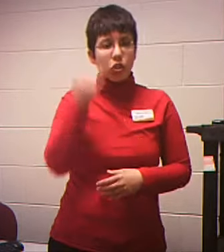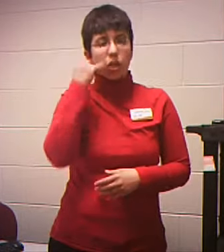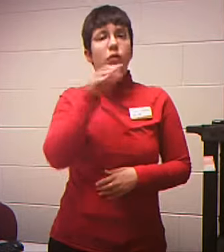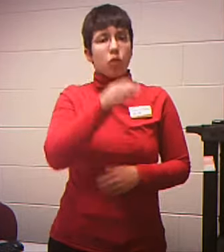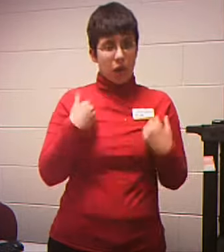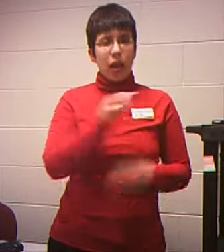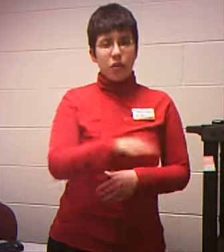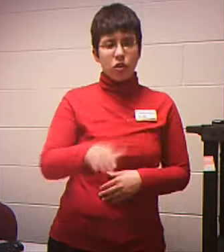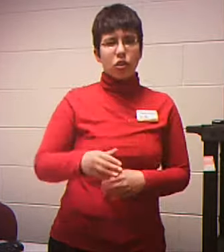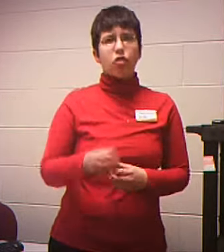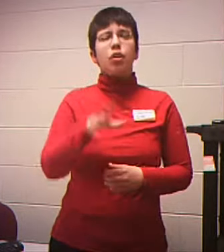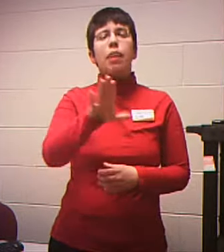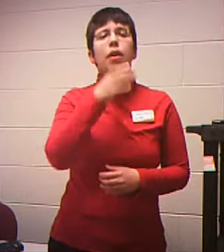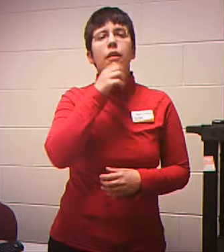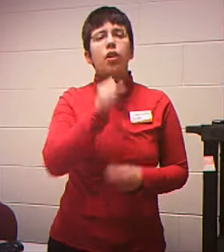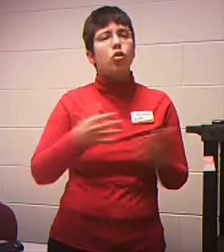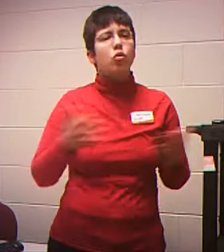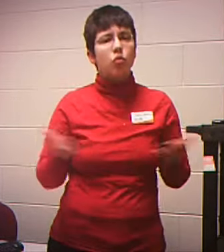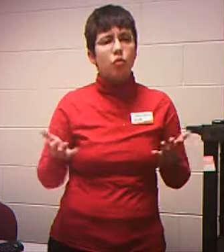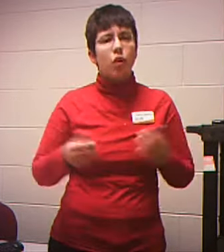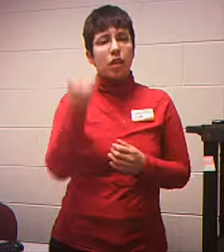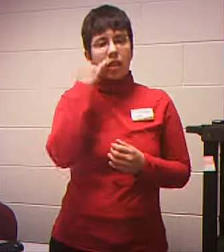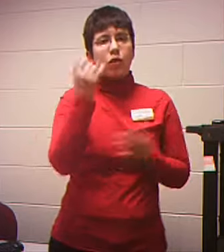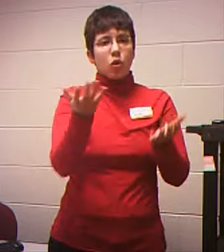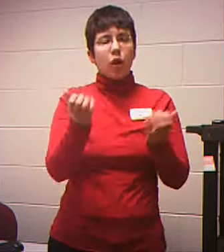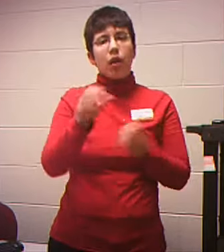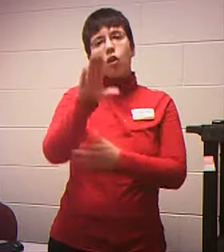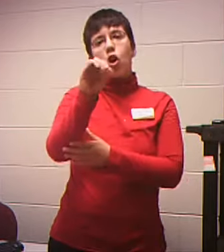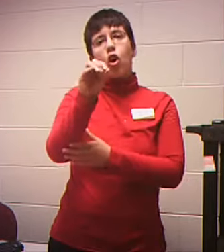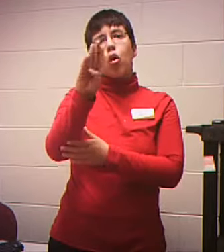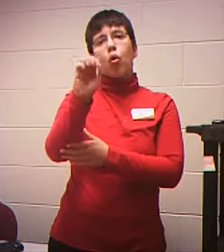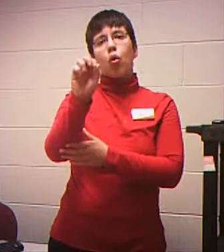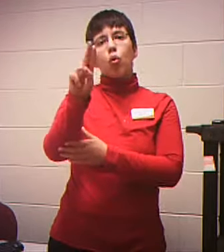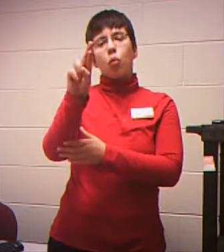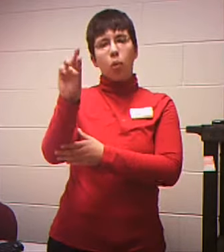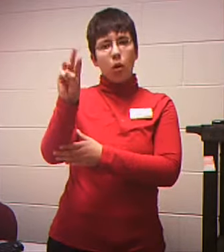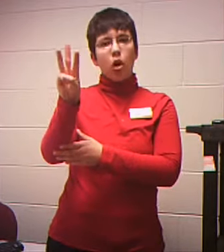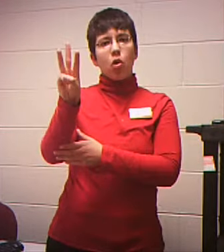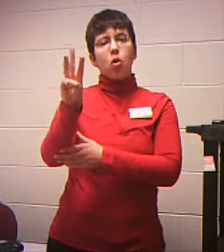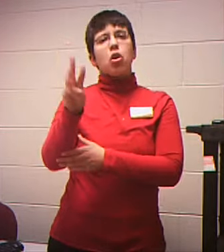else That's applying with you That's going to be on the loan You can check here And then it will ask For their information